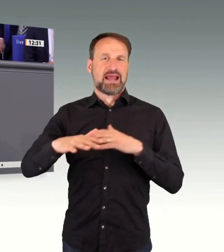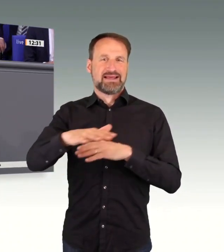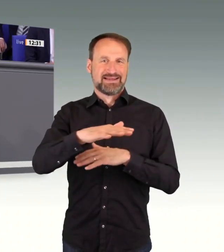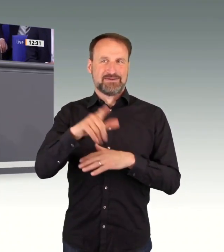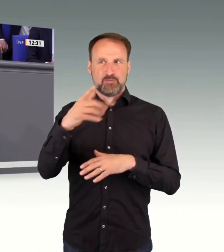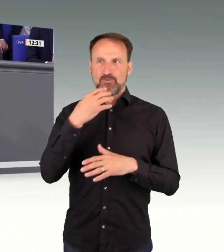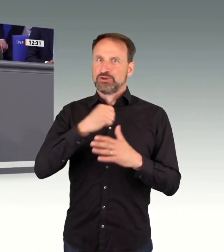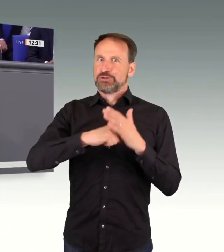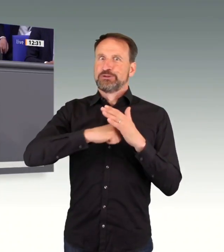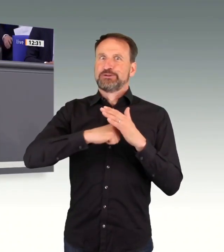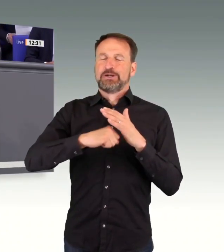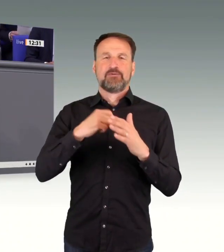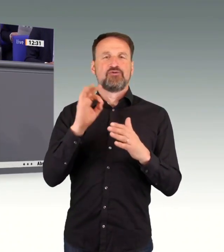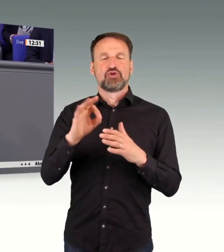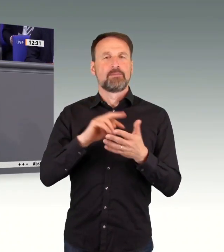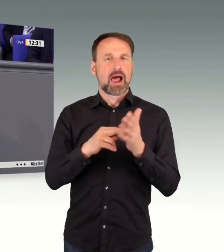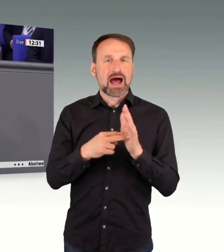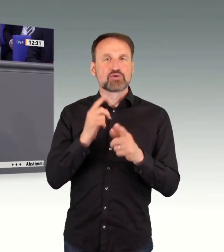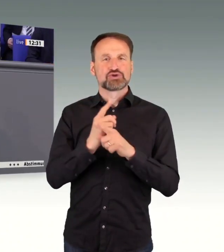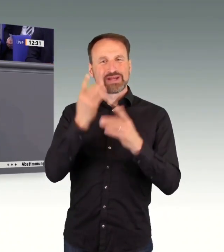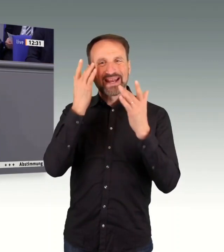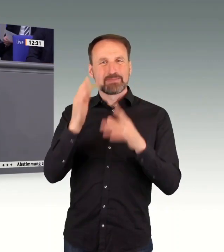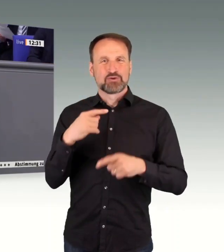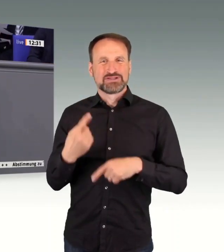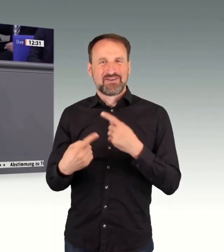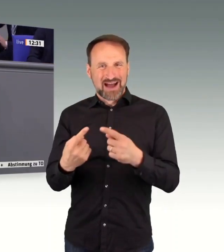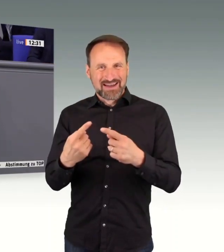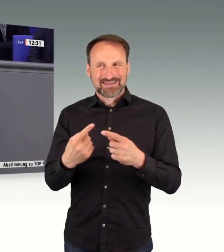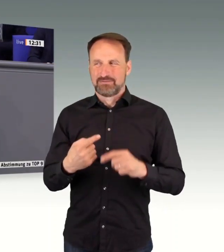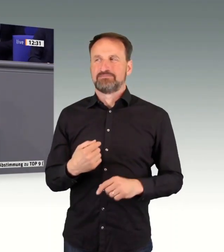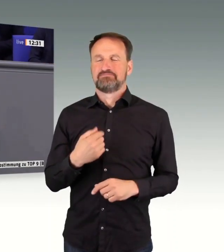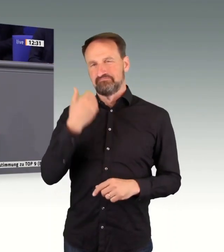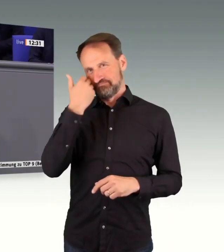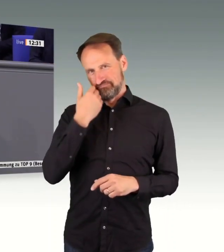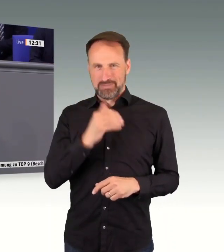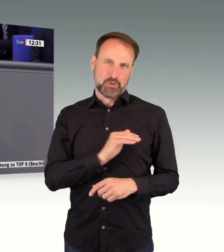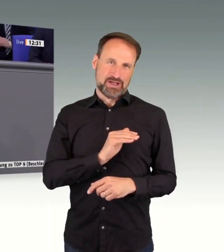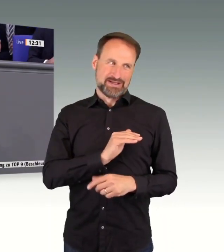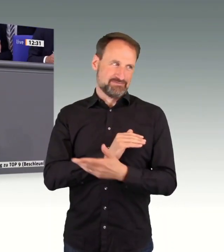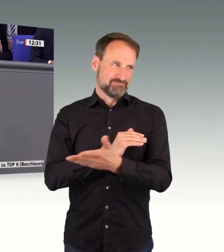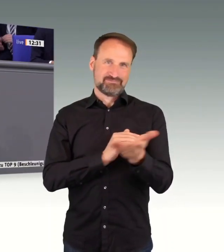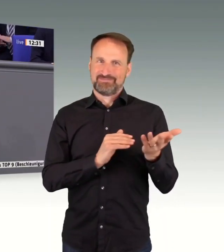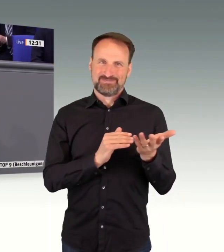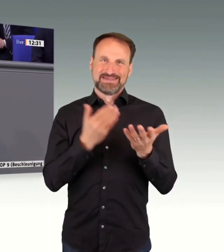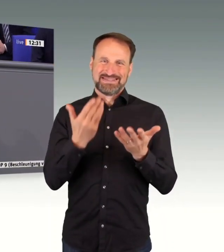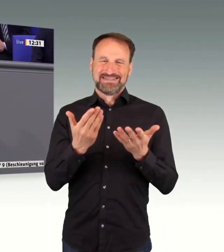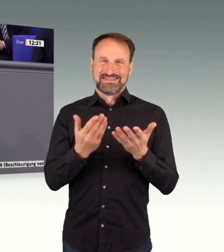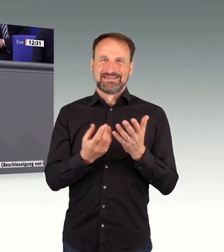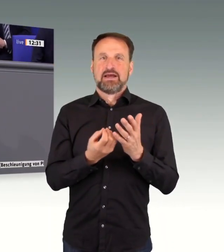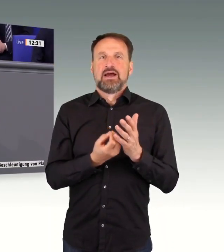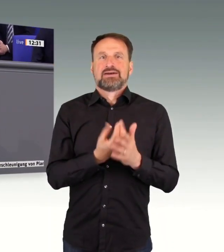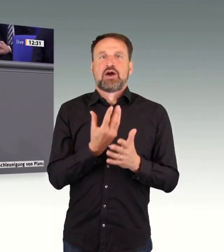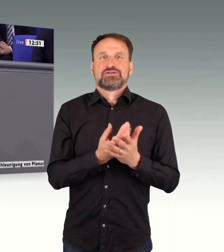Tempo bei Planungs- und Genehmigungsverfahren. Und liebe, liebe Kolleginnen, liebe Kollegen, in dieser Kausalkette gebe ich Ihnen